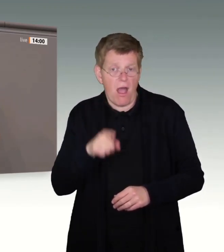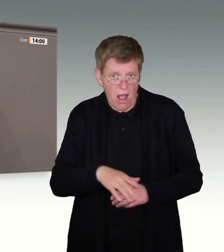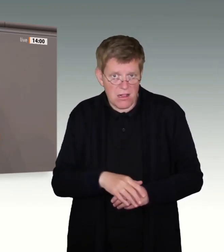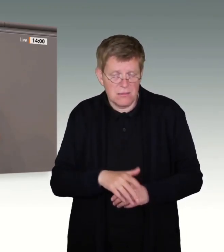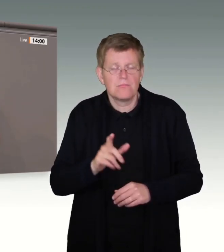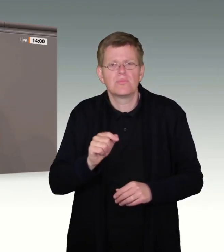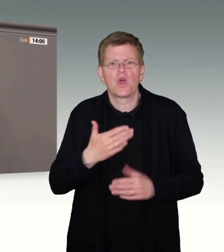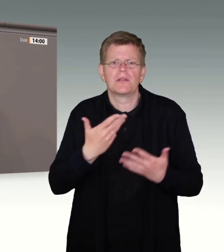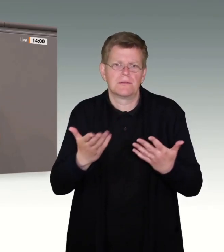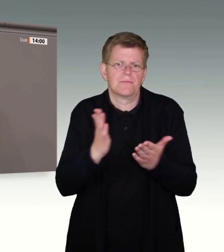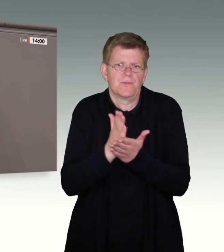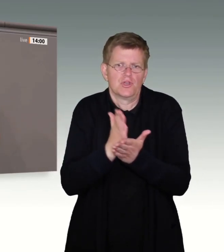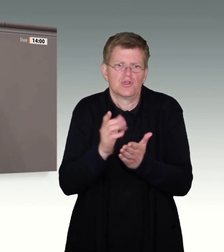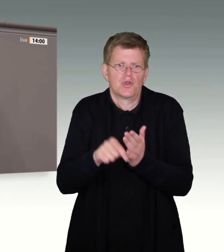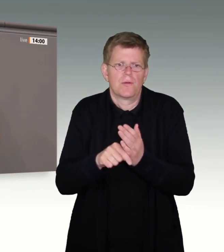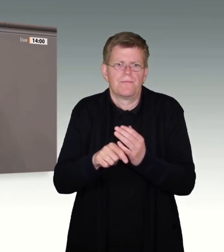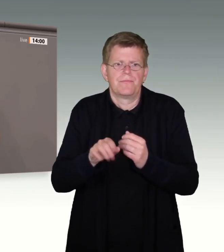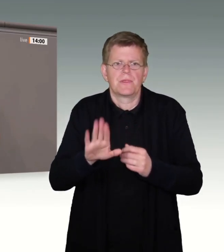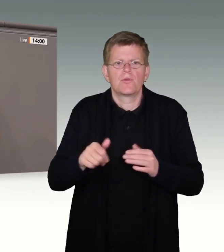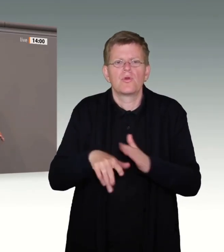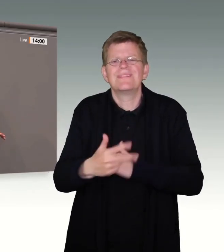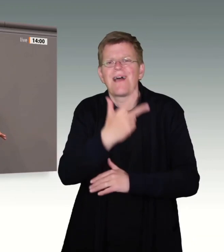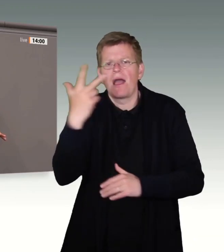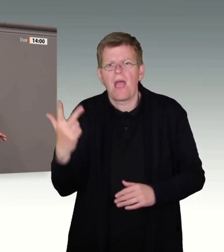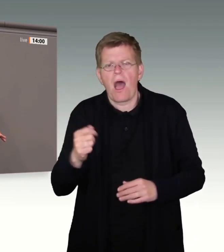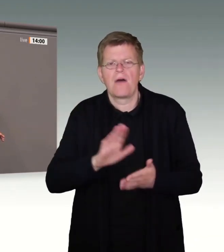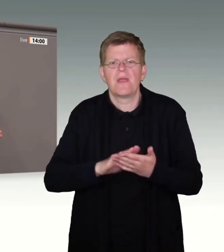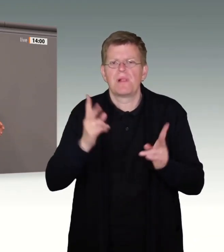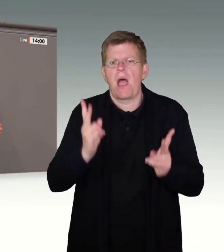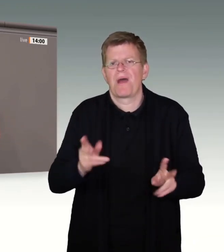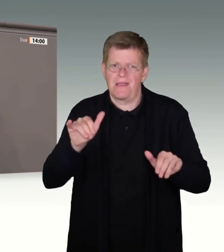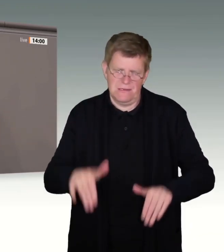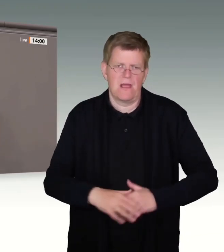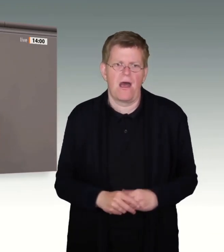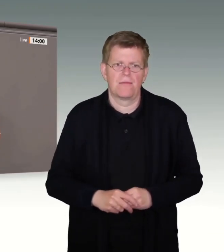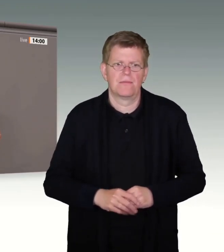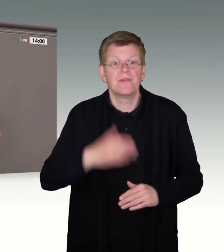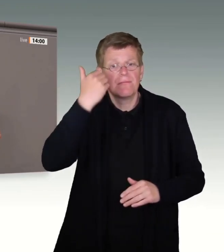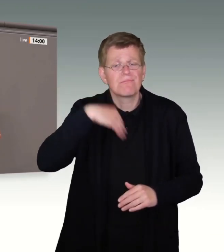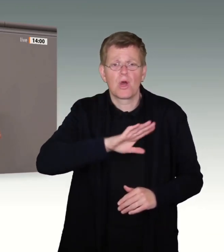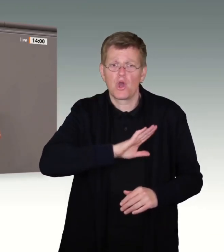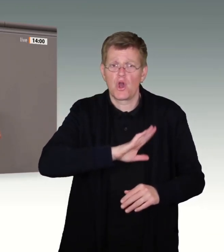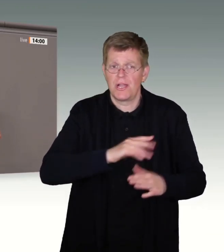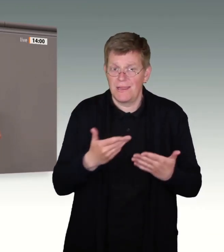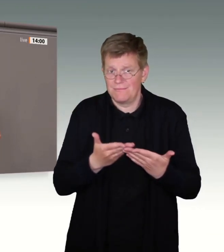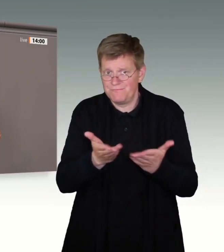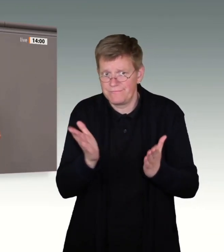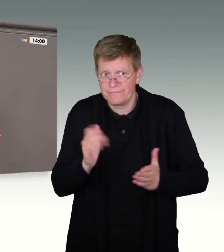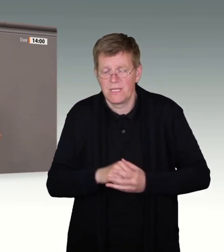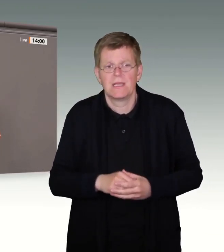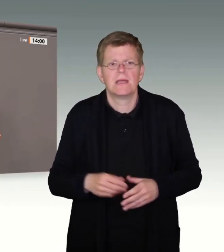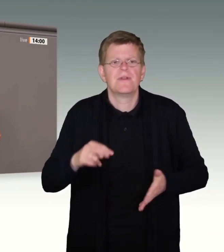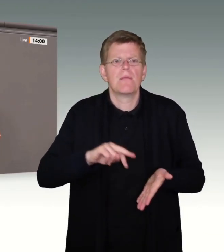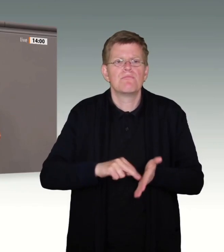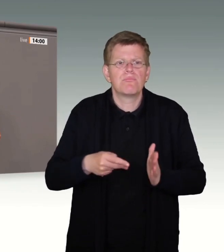Bleiberecht geben. Liebe Kolleginnen und Kollegen, so sehr wir auf politischer Ebene pragmatische